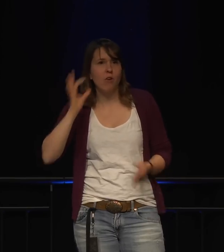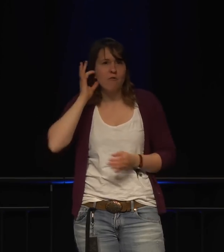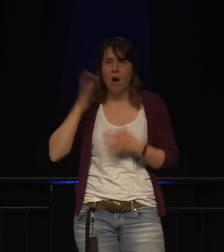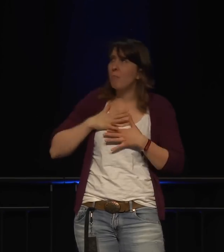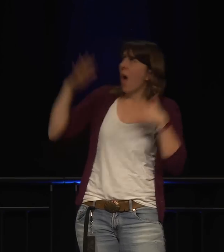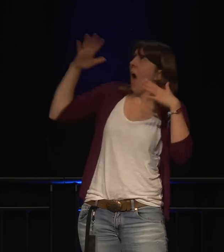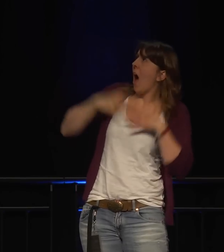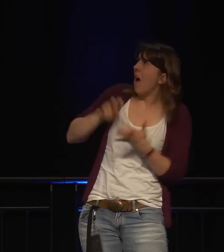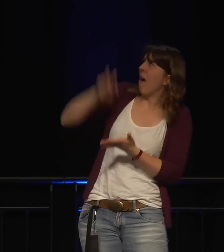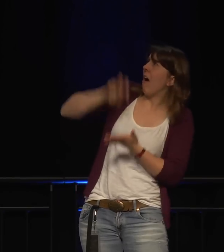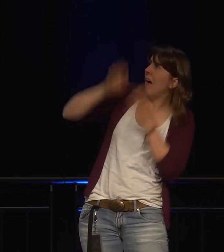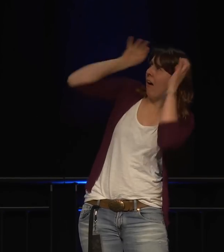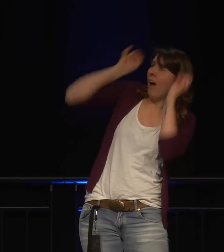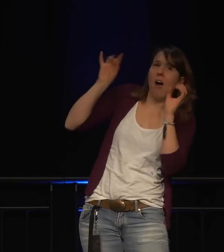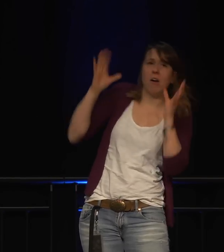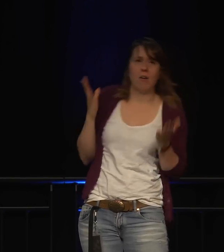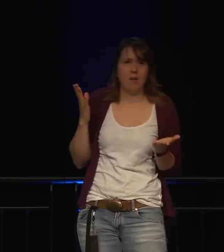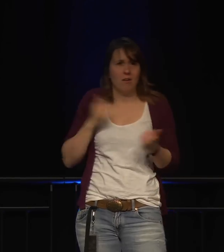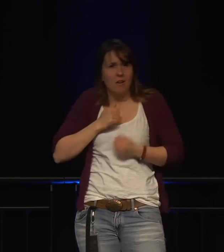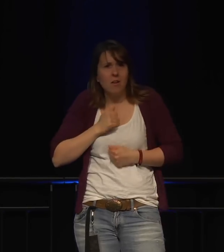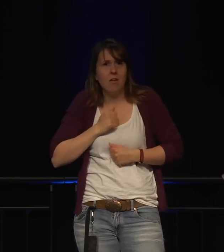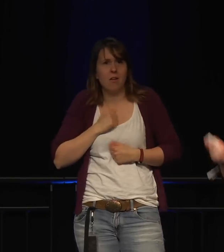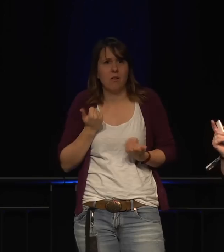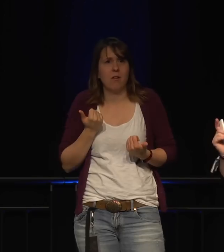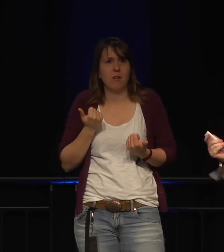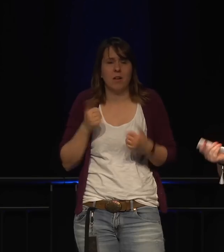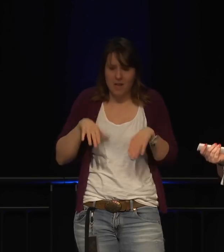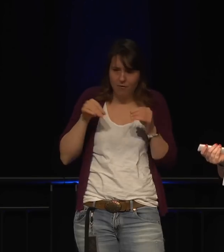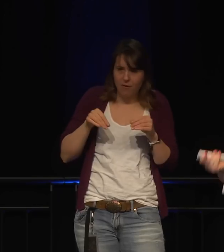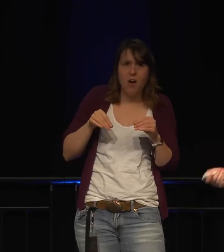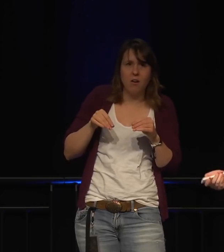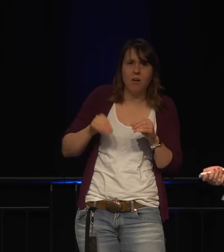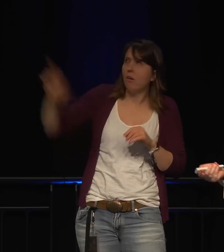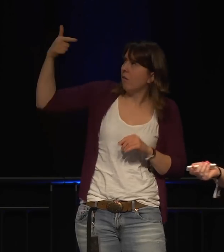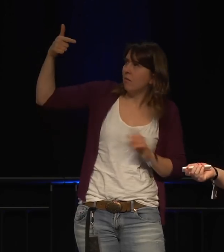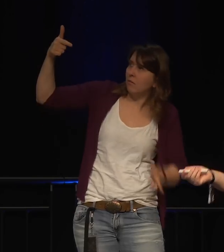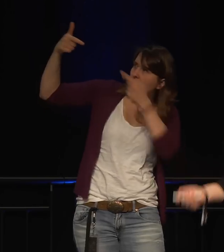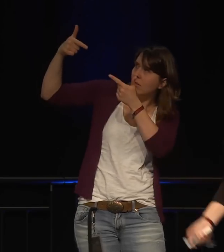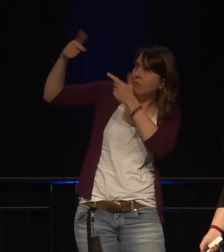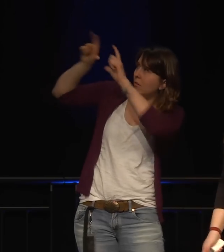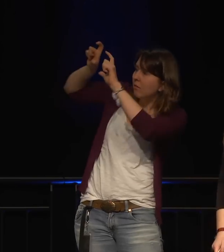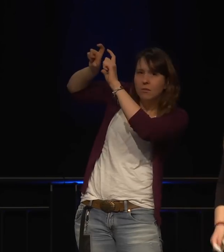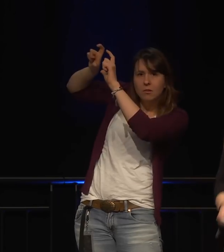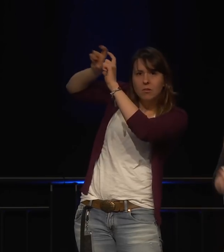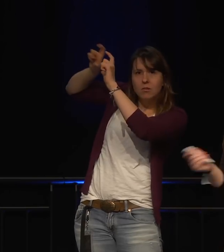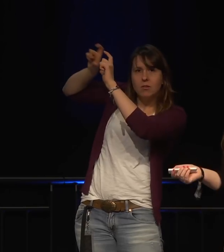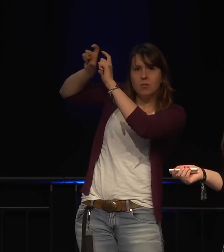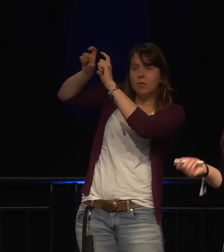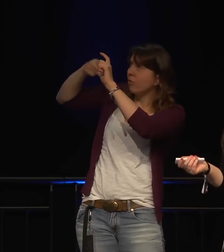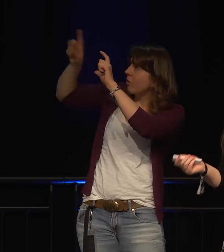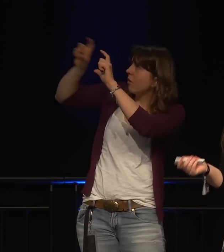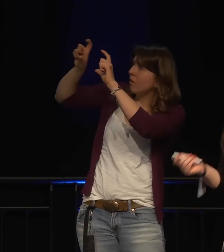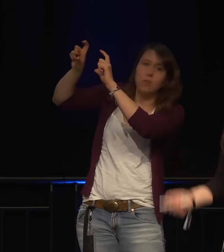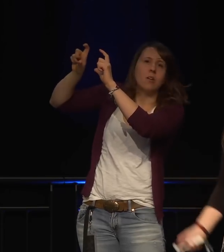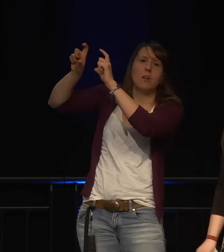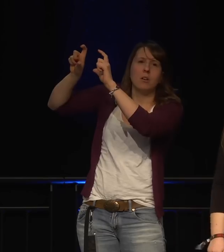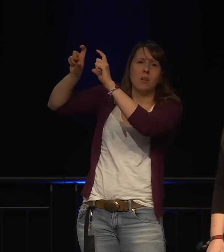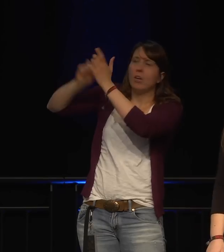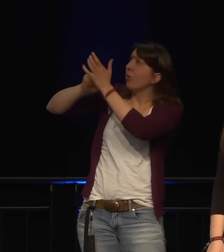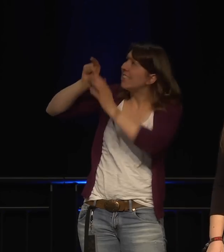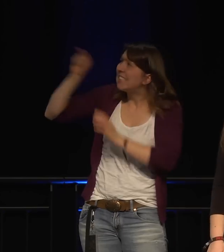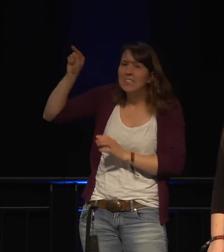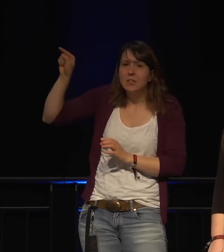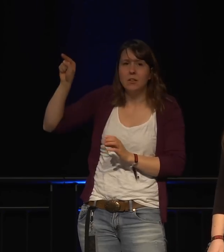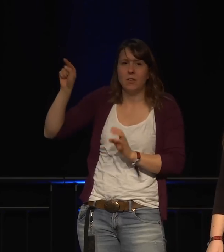hat